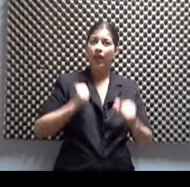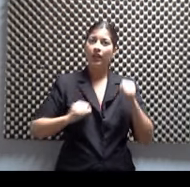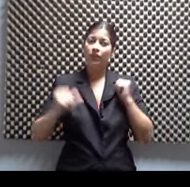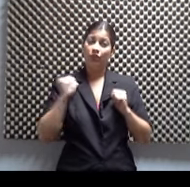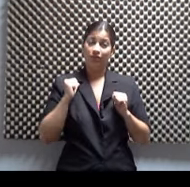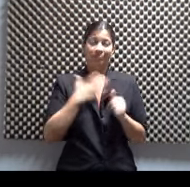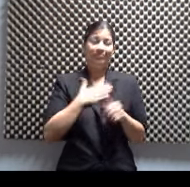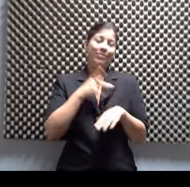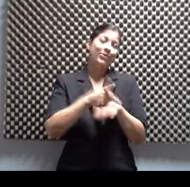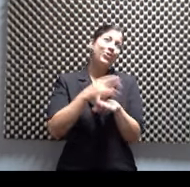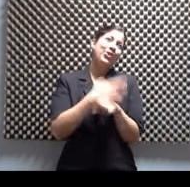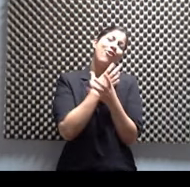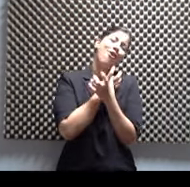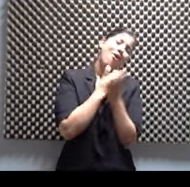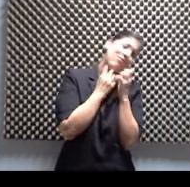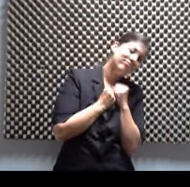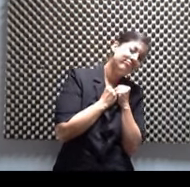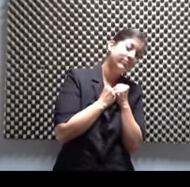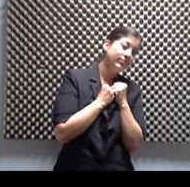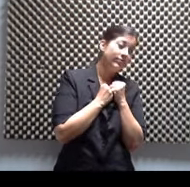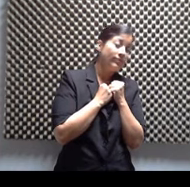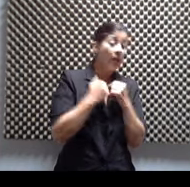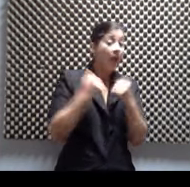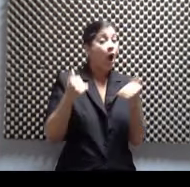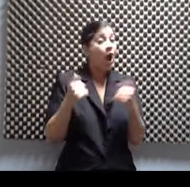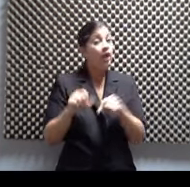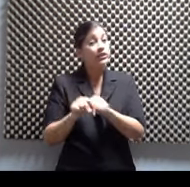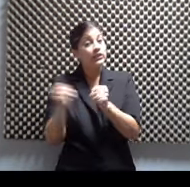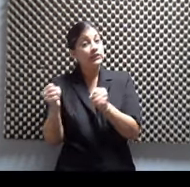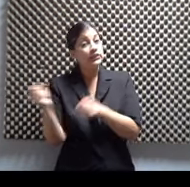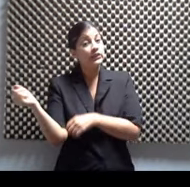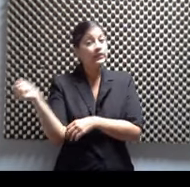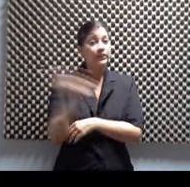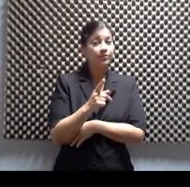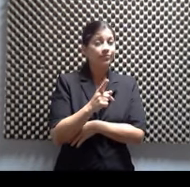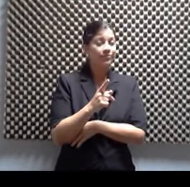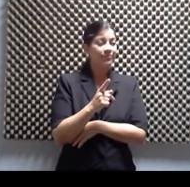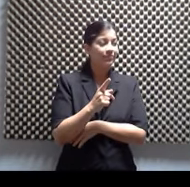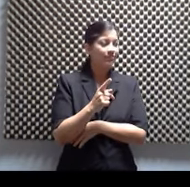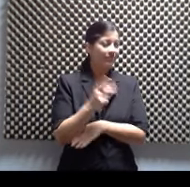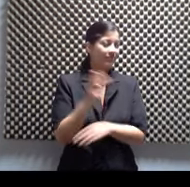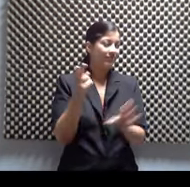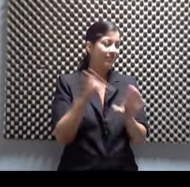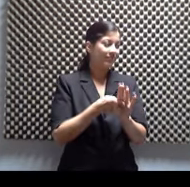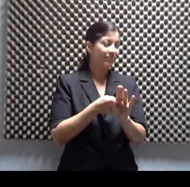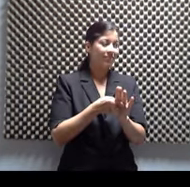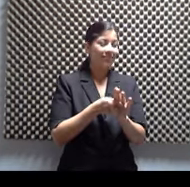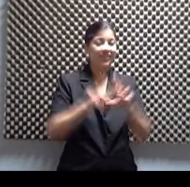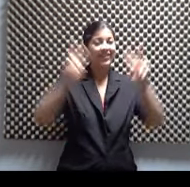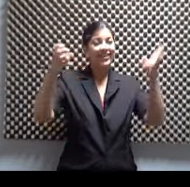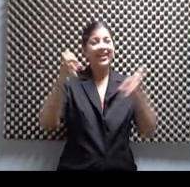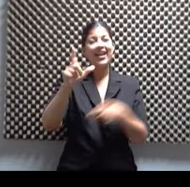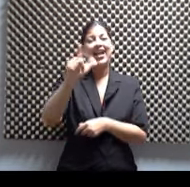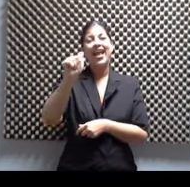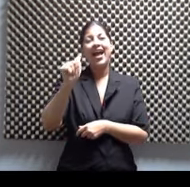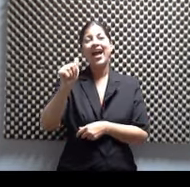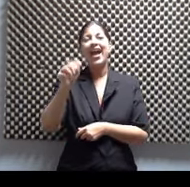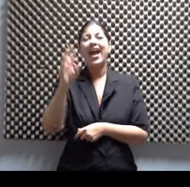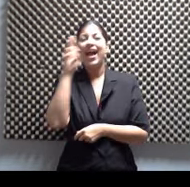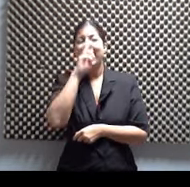querido, y así que ahora en medio de una pausa, pues vuelvo, y nada más y nada menos que con La Ratonera, que eso tiene como que un nombre que